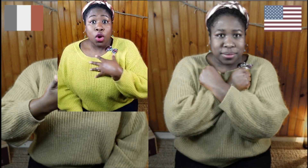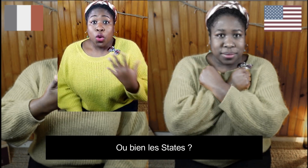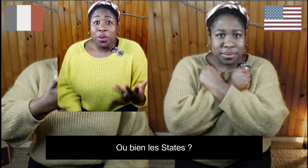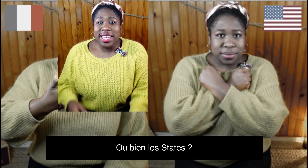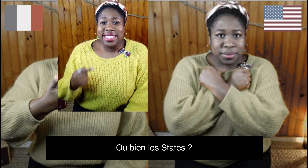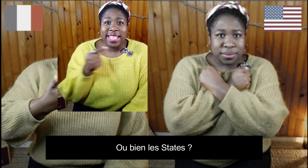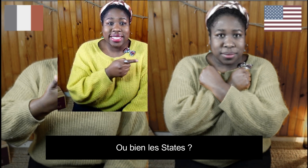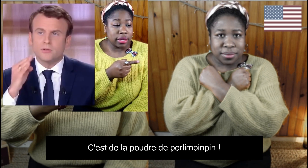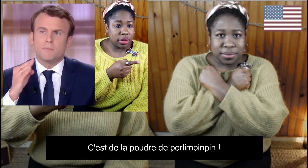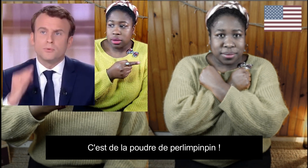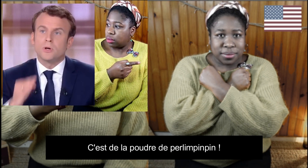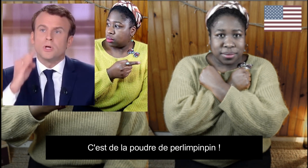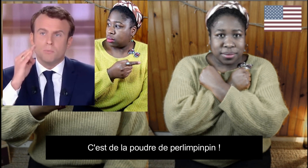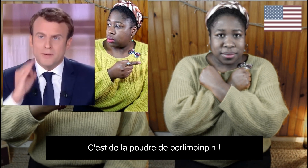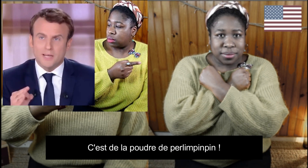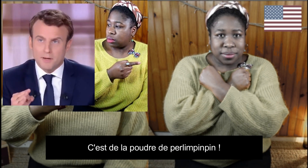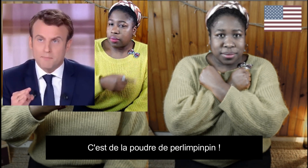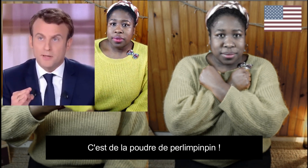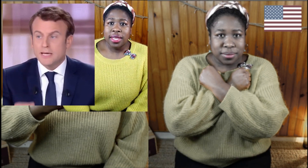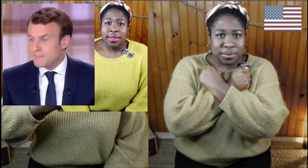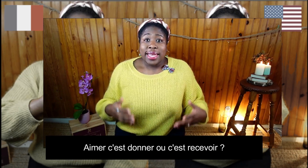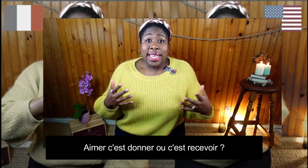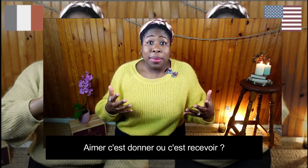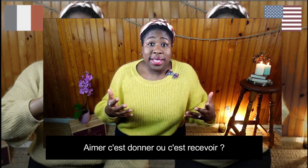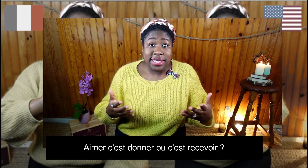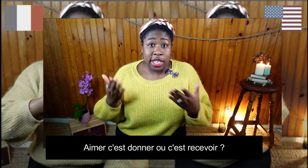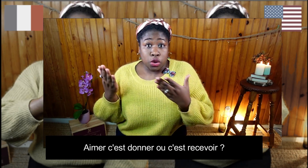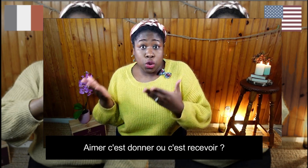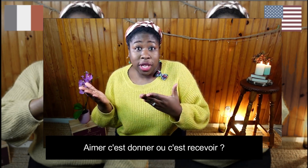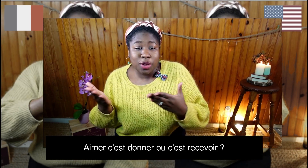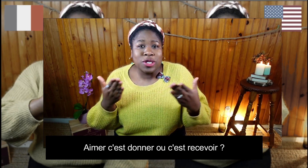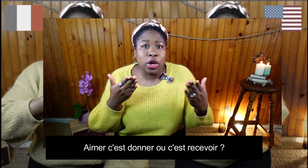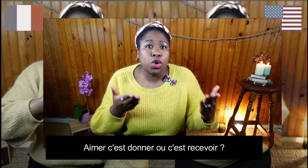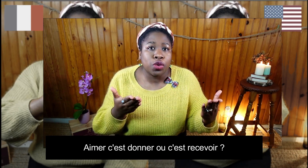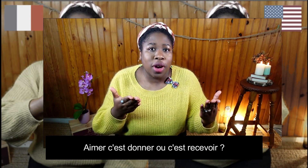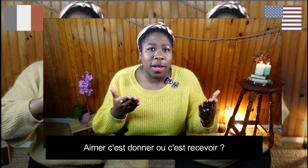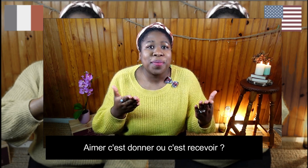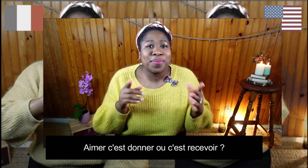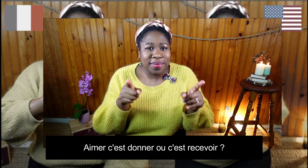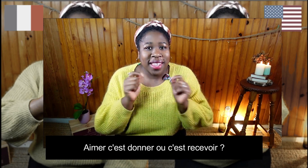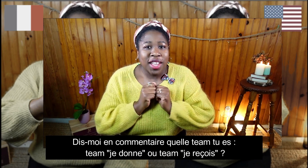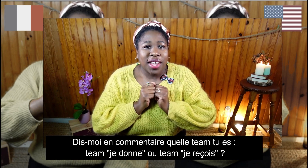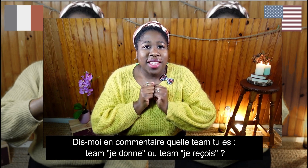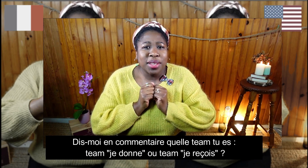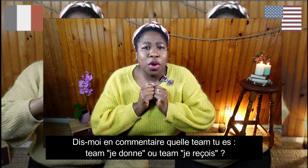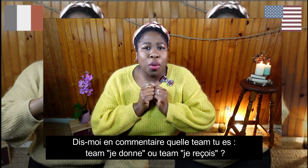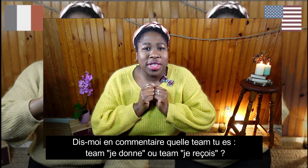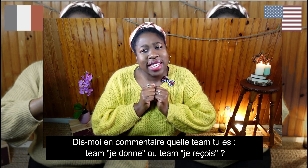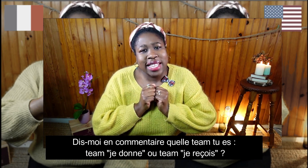Ou bien les States ?'est de la poudre de perlintintin. Aimer c'est donner ou c'est recevoir ? Dis-moi en commentaire quel